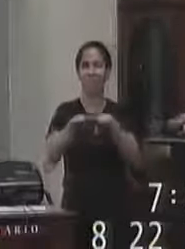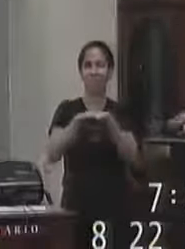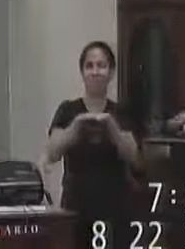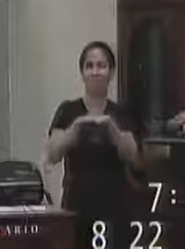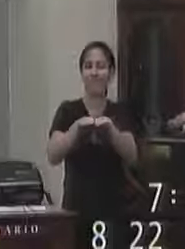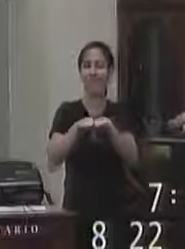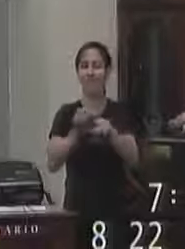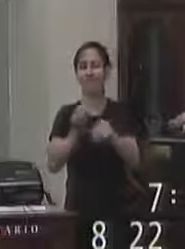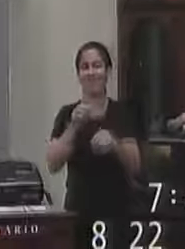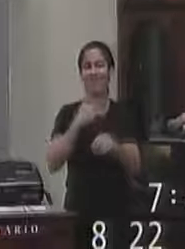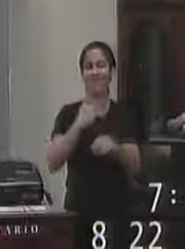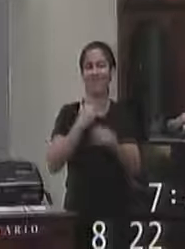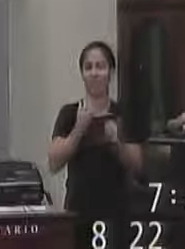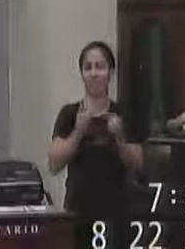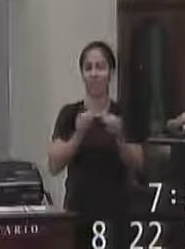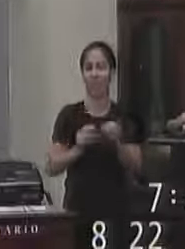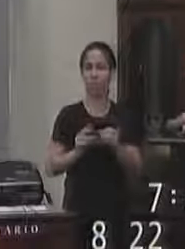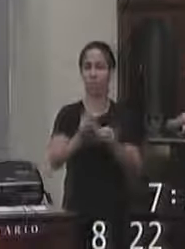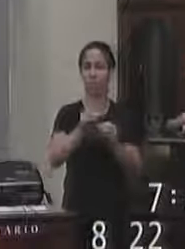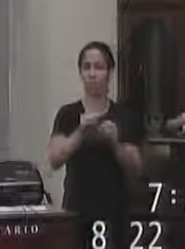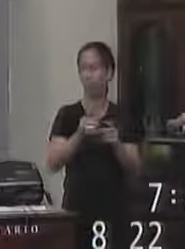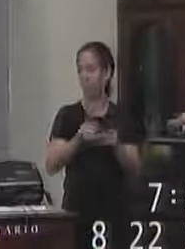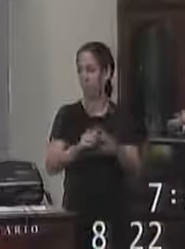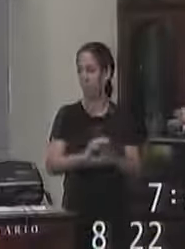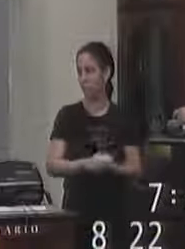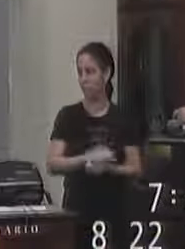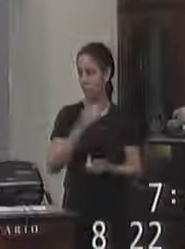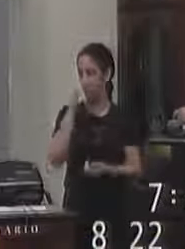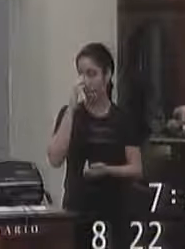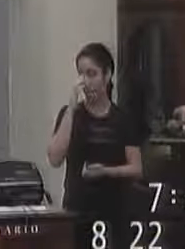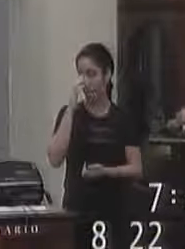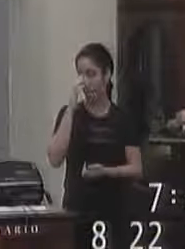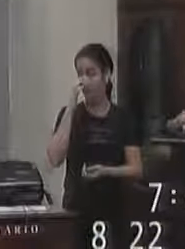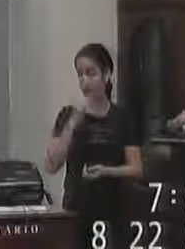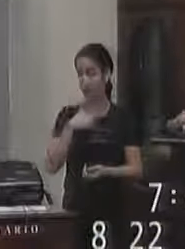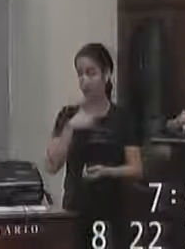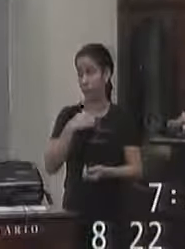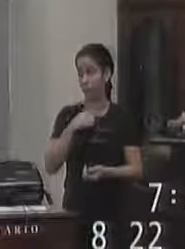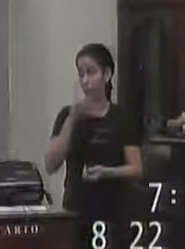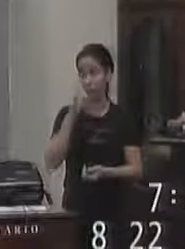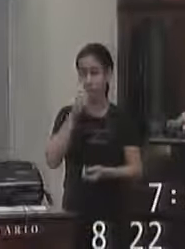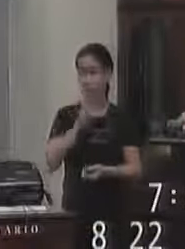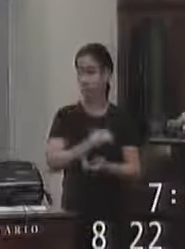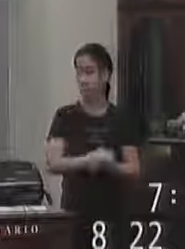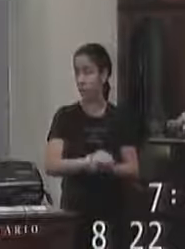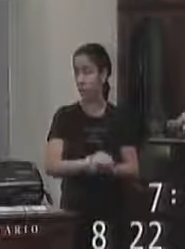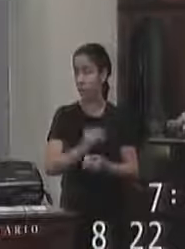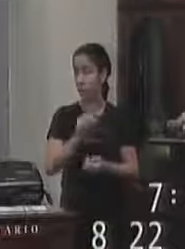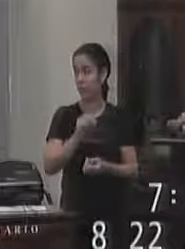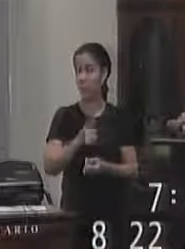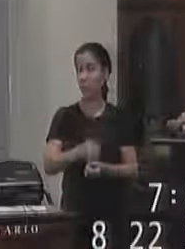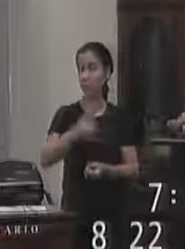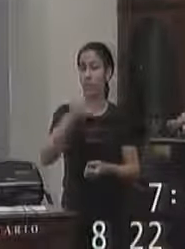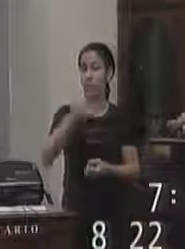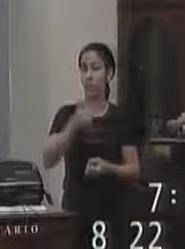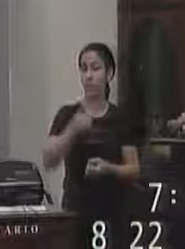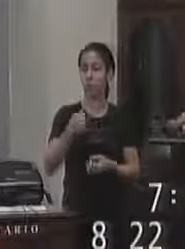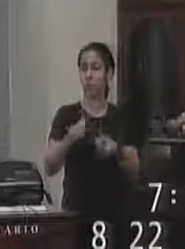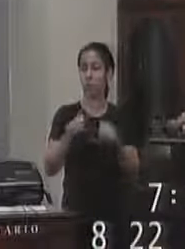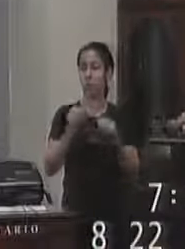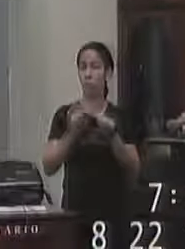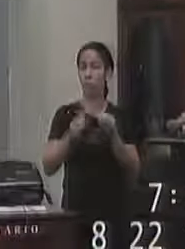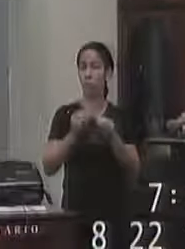aquela aquela cereja no bolo e eu vejo e me retrato que a cereja do bolo poderia